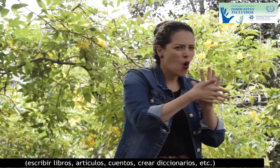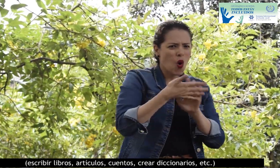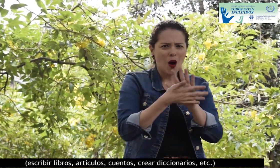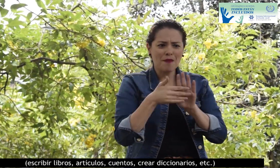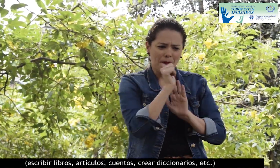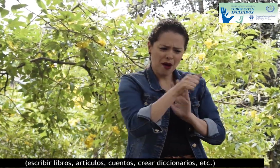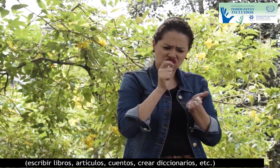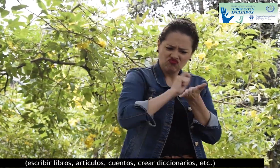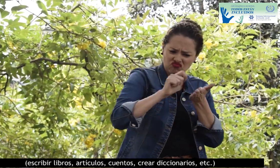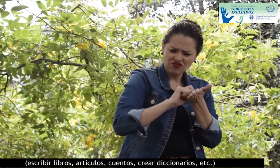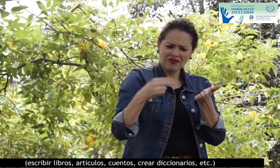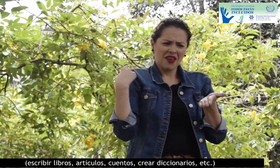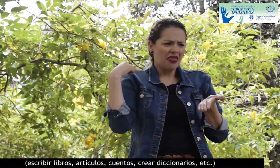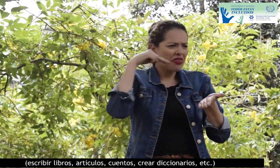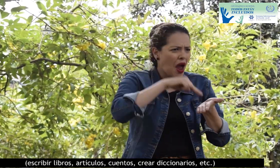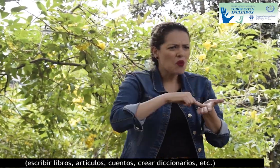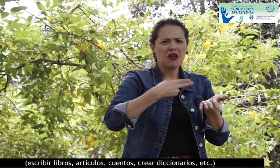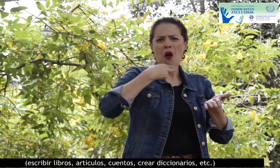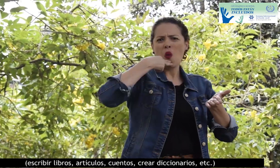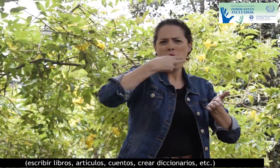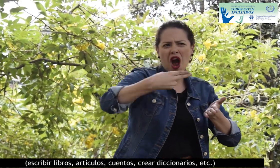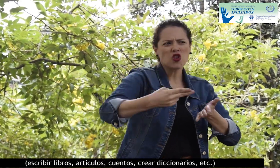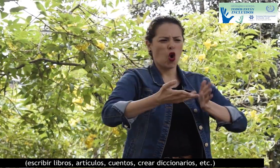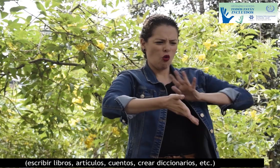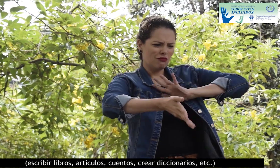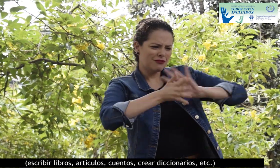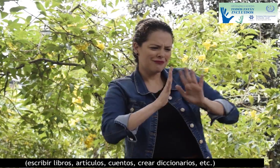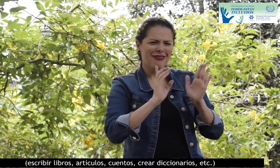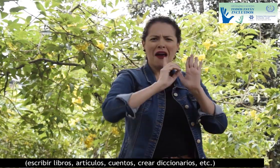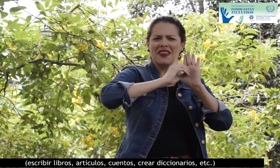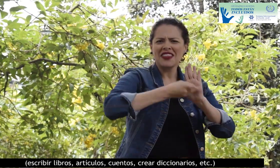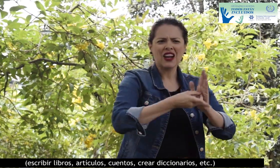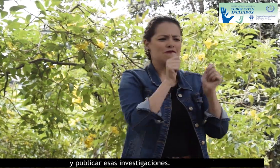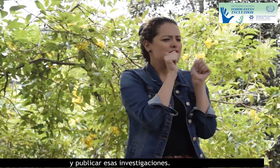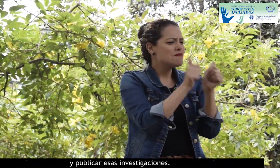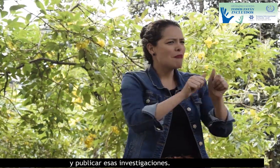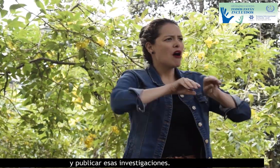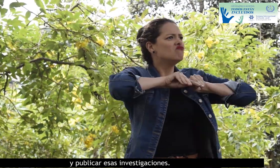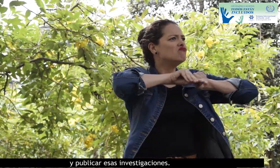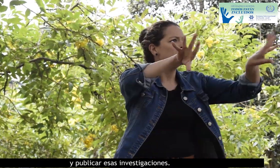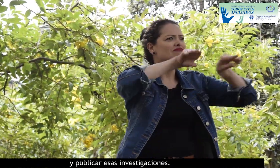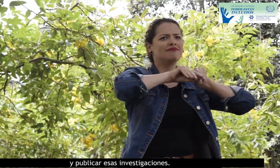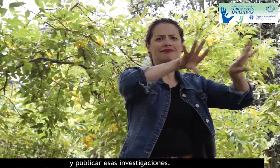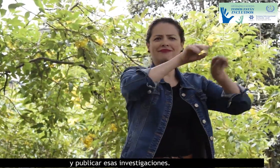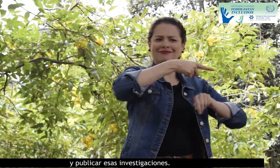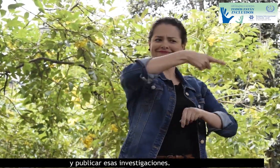escribir libros, artículos, cuentos, crear diccionarios, etc. y publicar esas investigaciones.